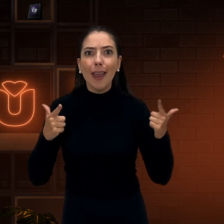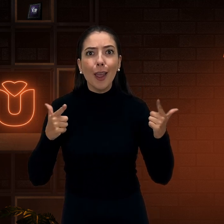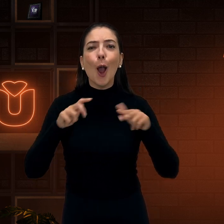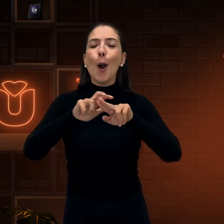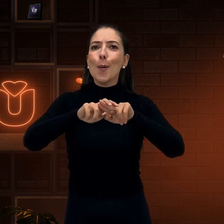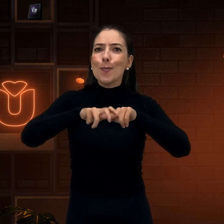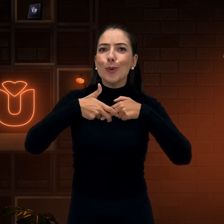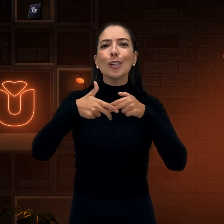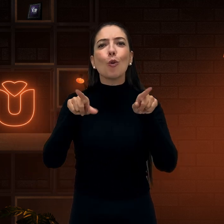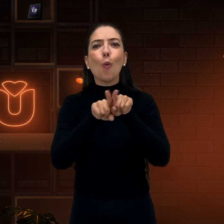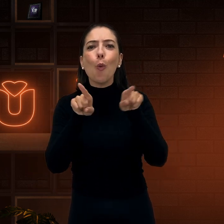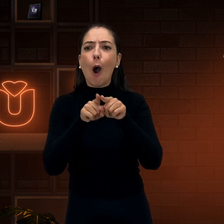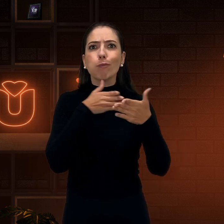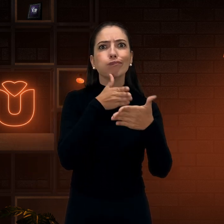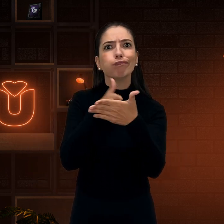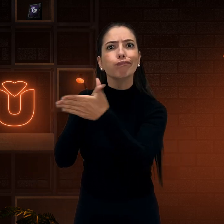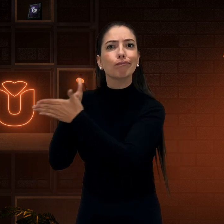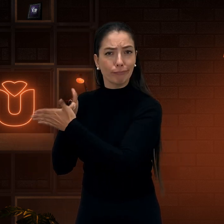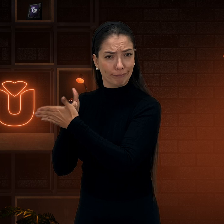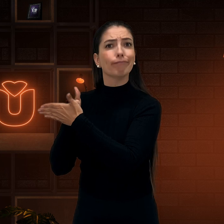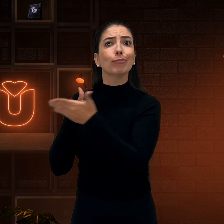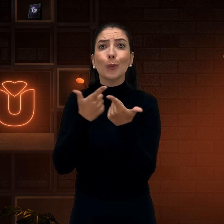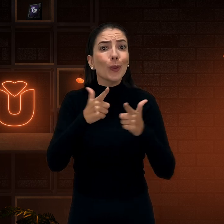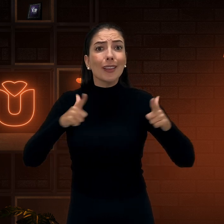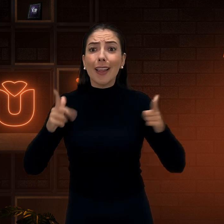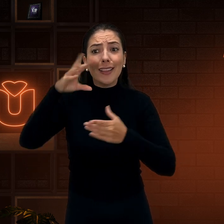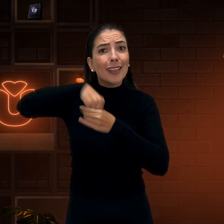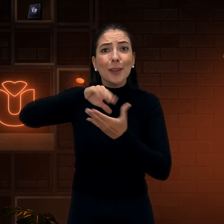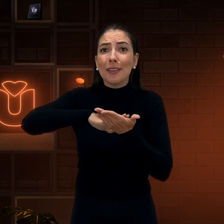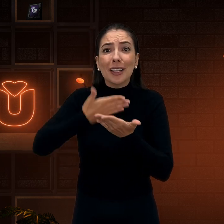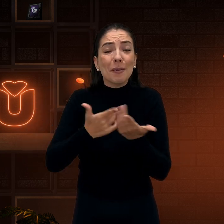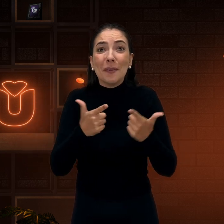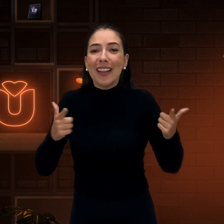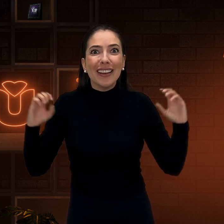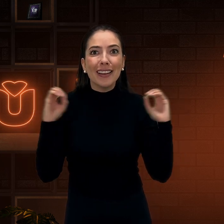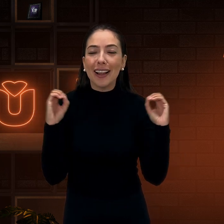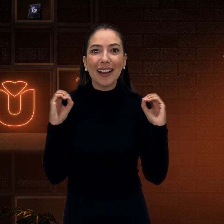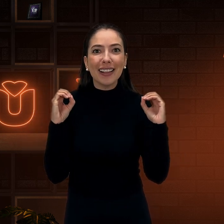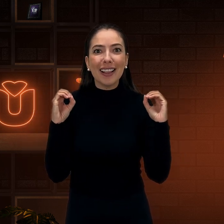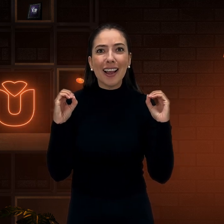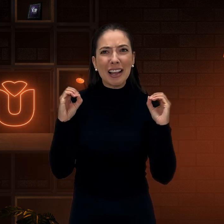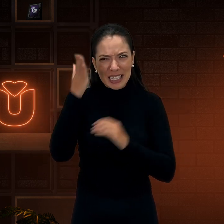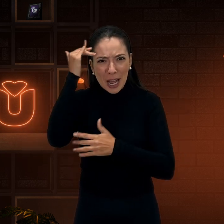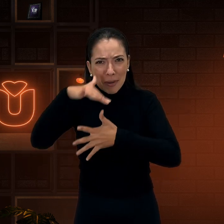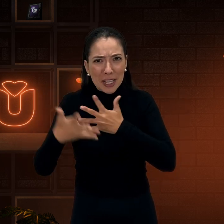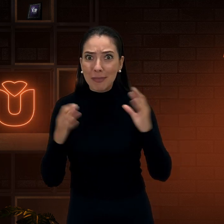intérpretes. Por isso, tem essa limitação comunicacional. Muitas não têm intérprete.